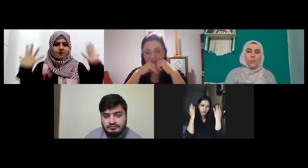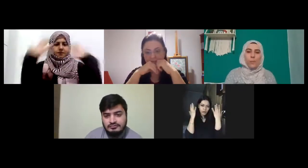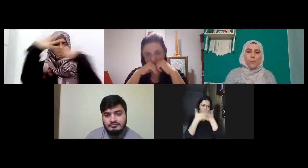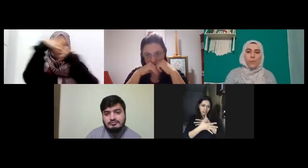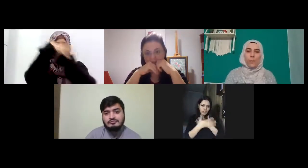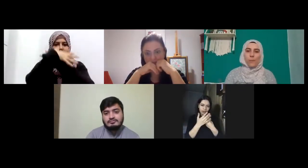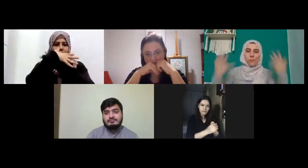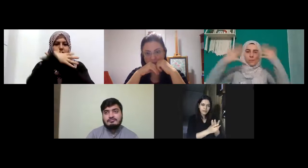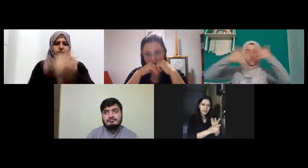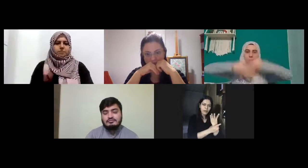akşam sabah